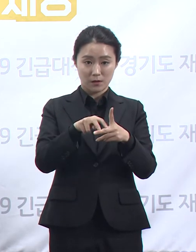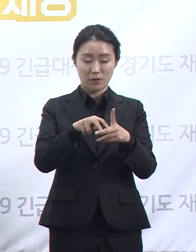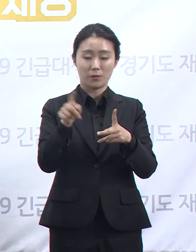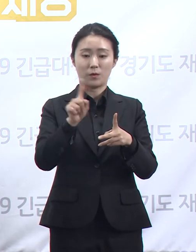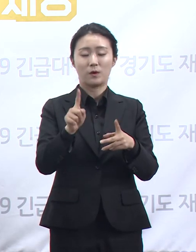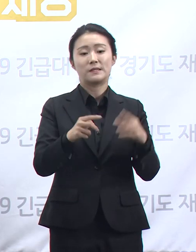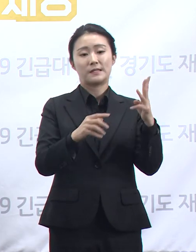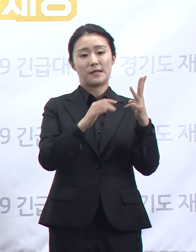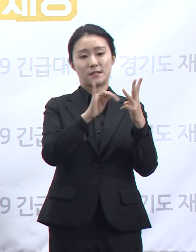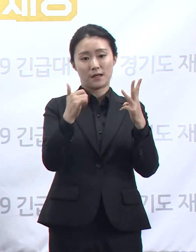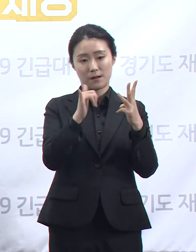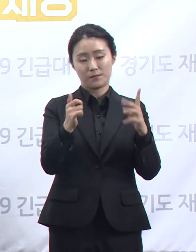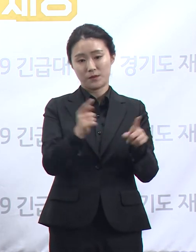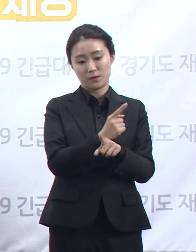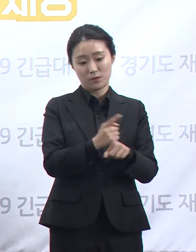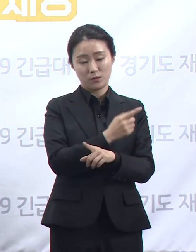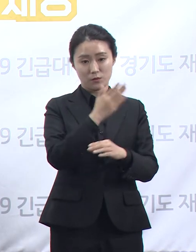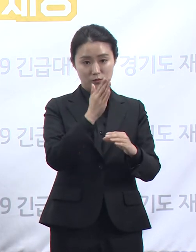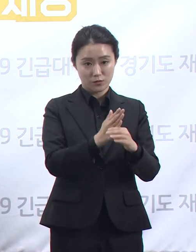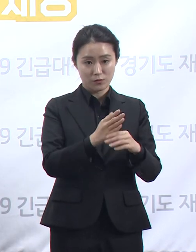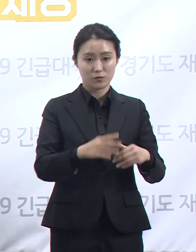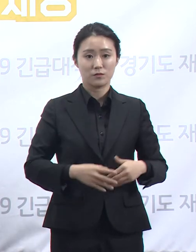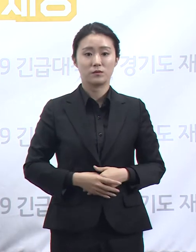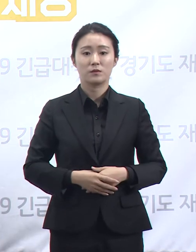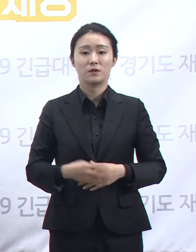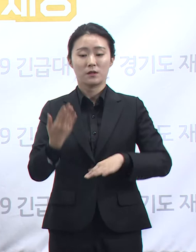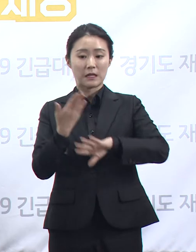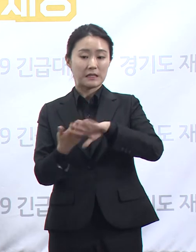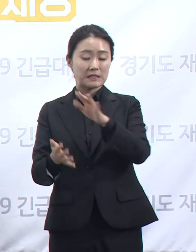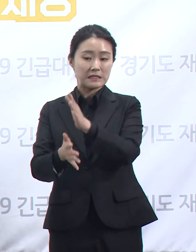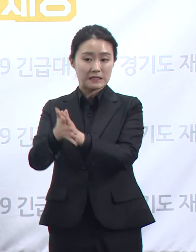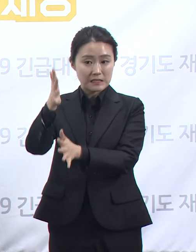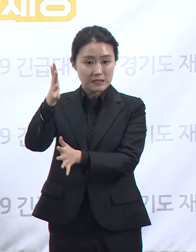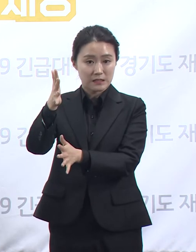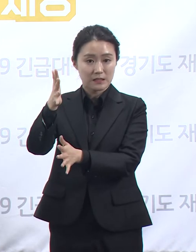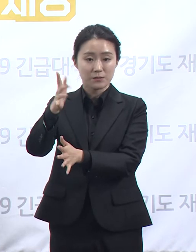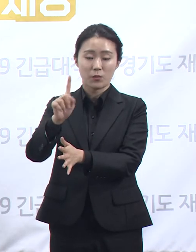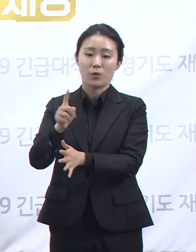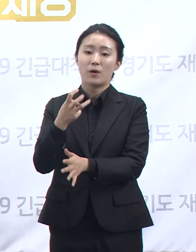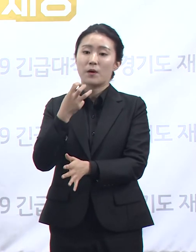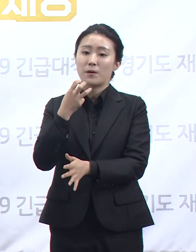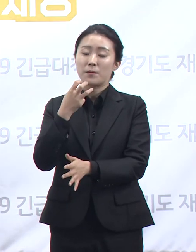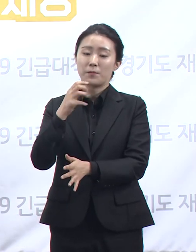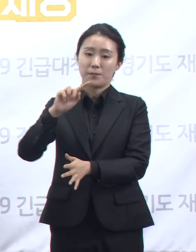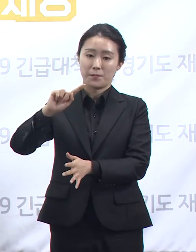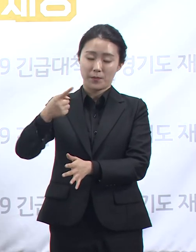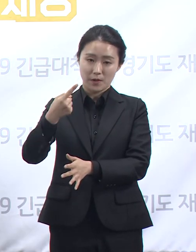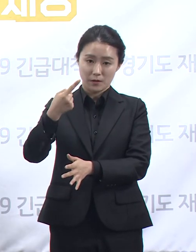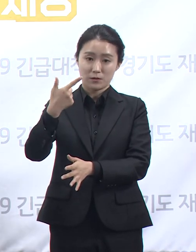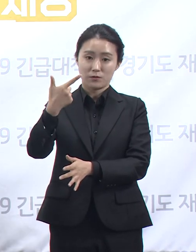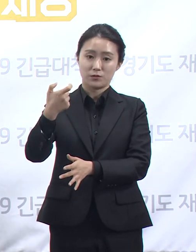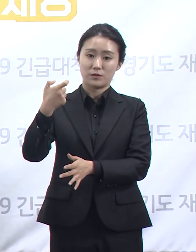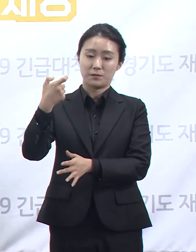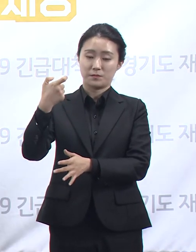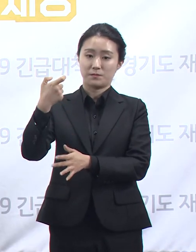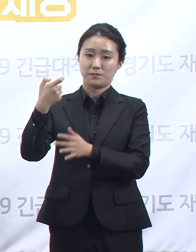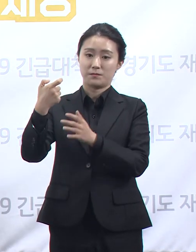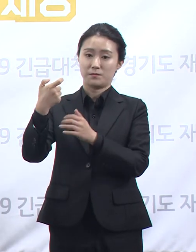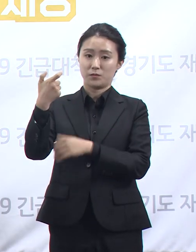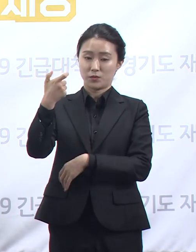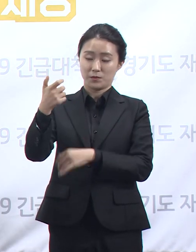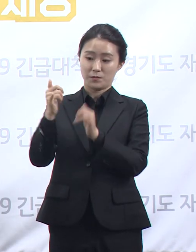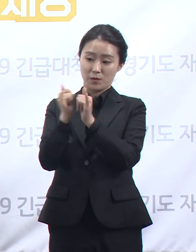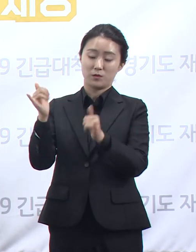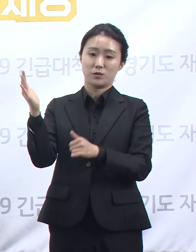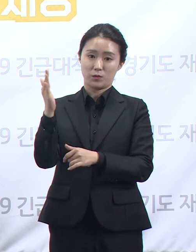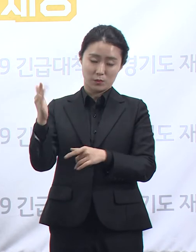타 시도 및 외국인 포함 총 163명의 확진자가 도내 의료기관과 생활치료센터에서 격리 생활 중입니다.